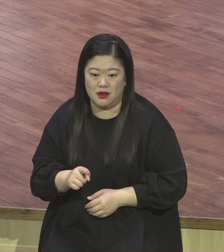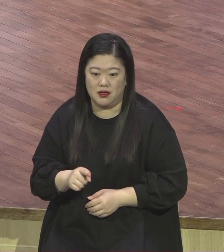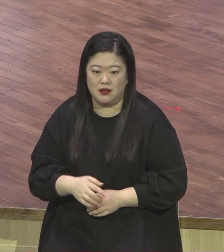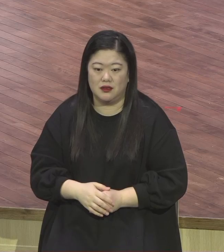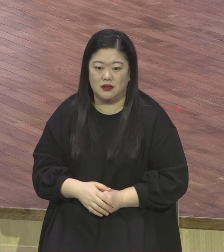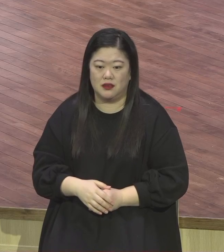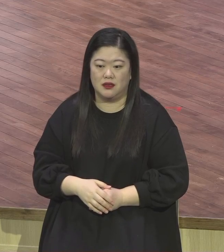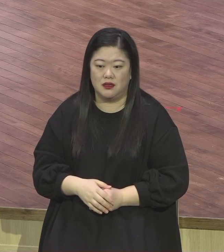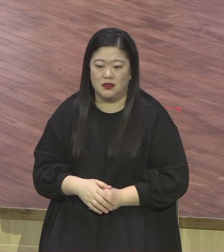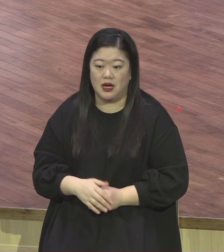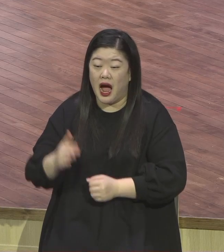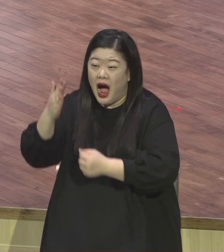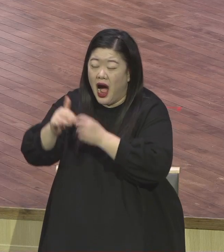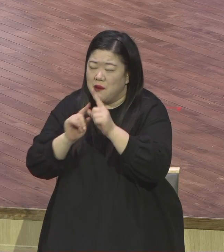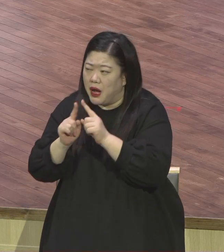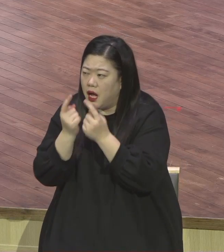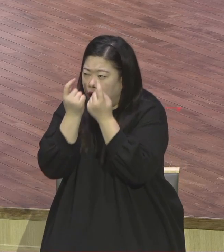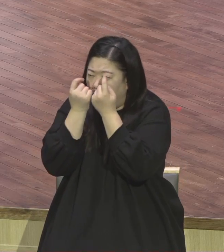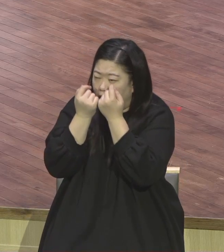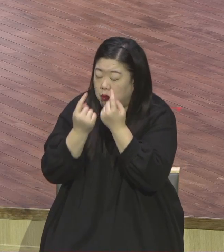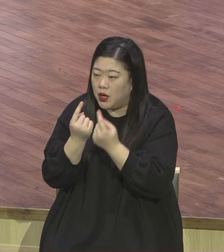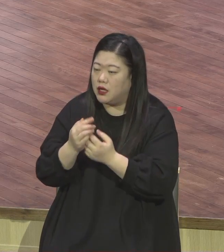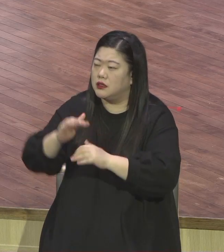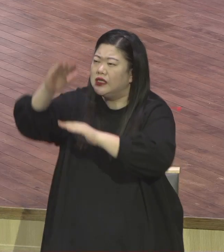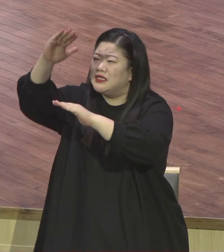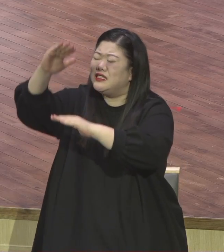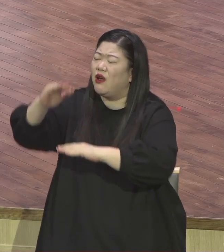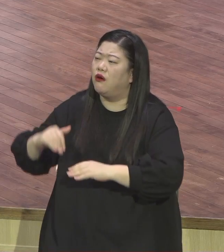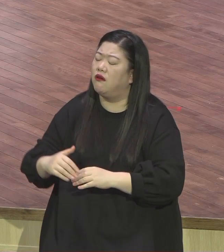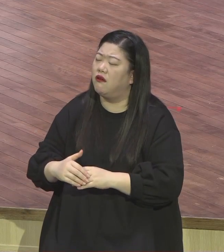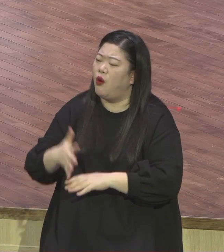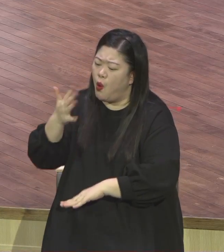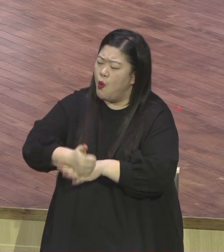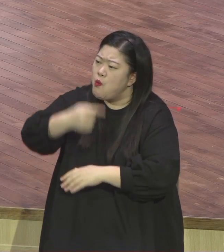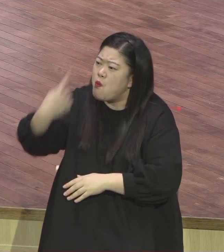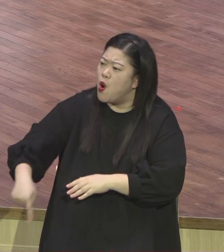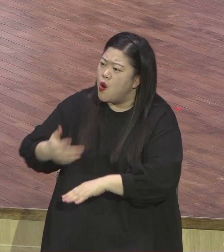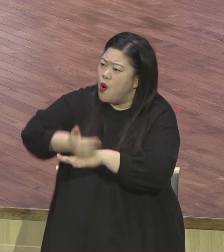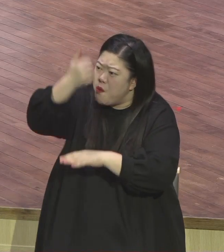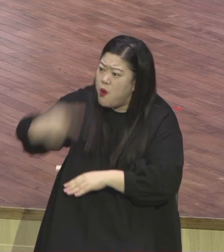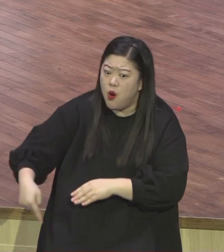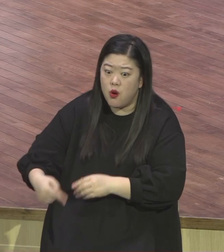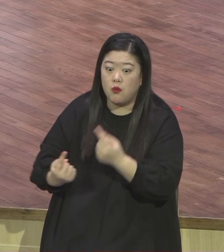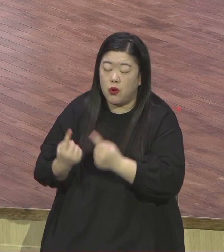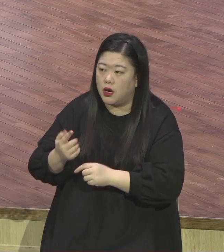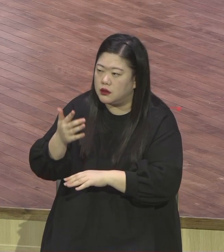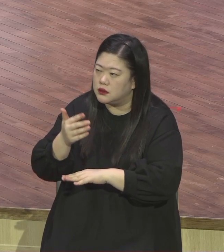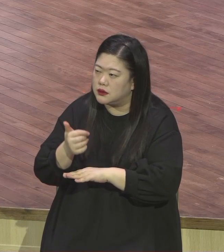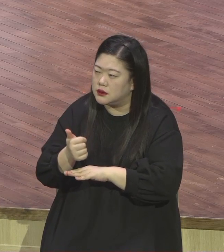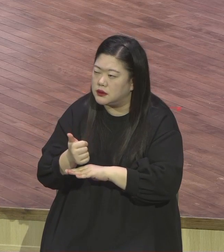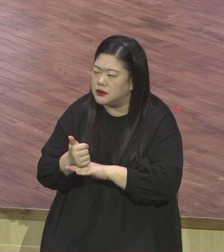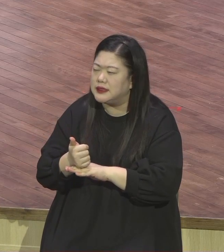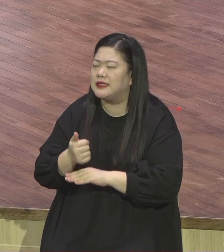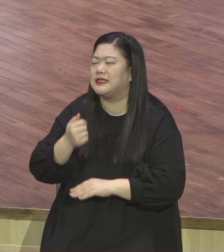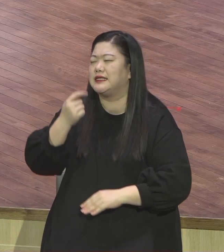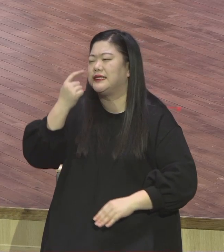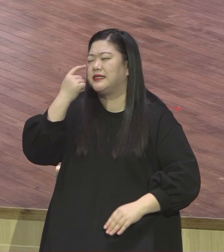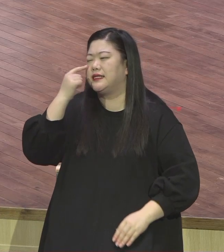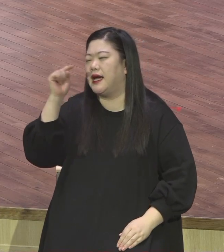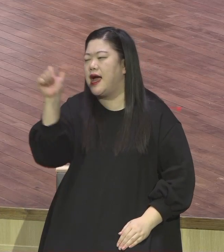그래서 지금 예배드리는 이 자리가 너무 중요합니다 강단이 중요합니다 강단을 통해서 여러분이 영적 본질을